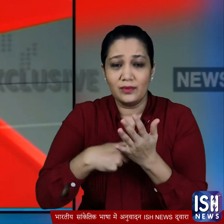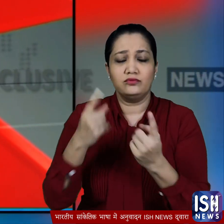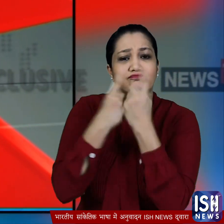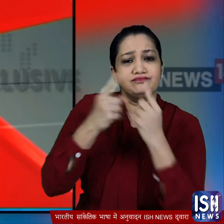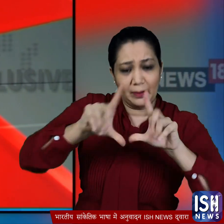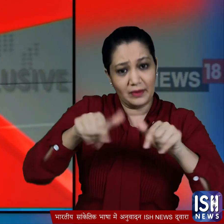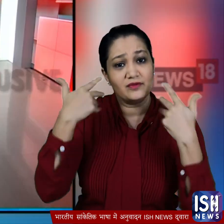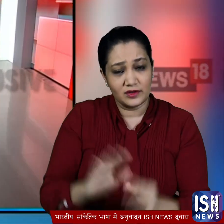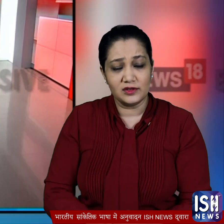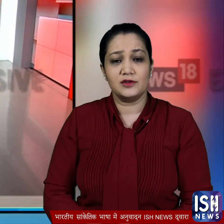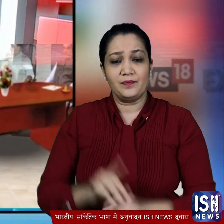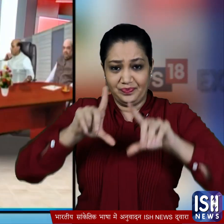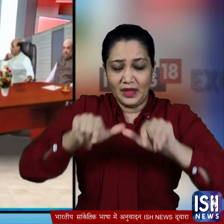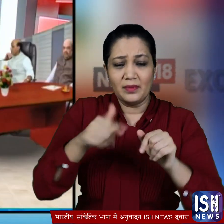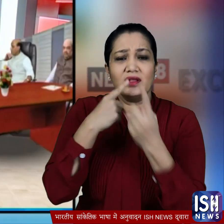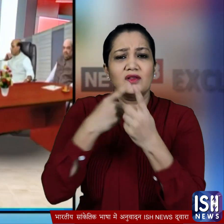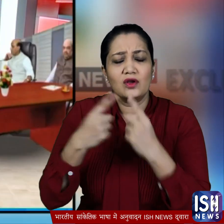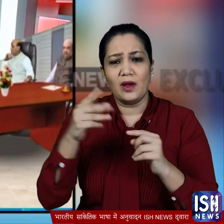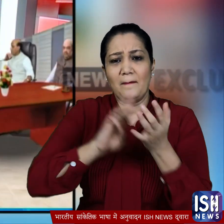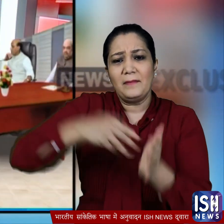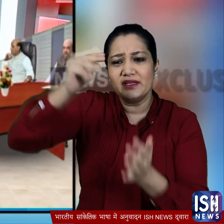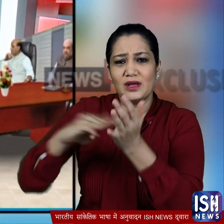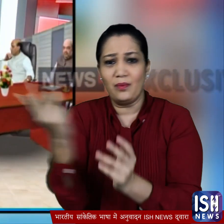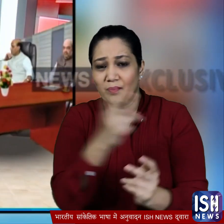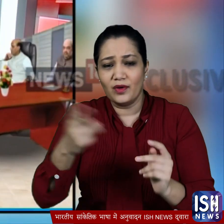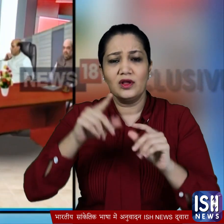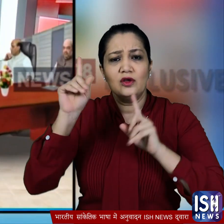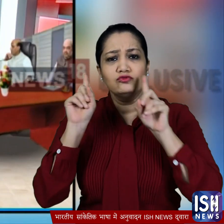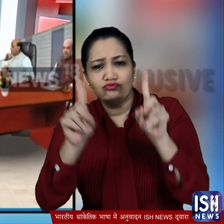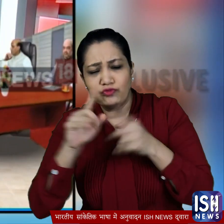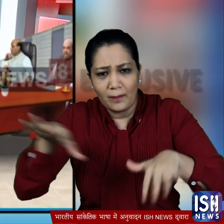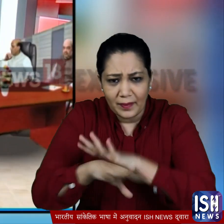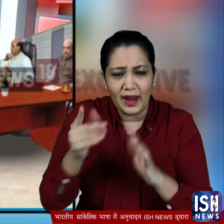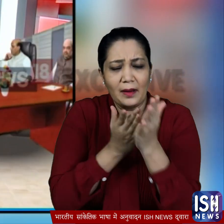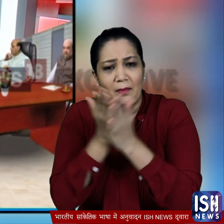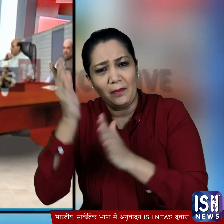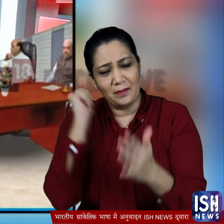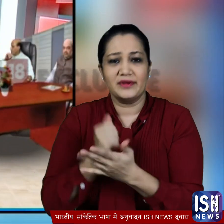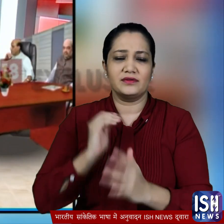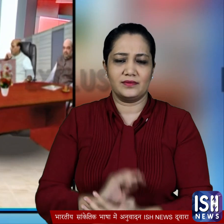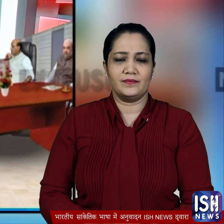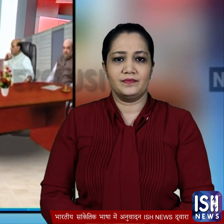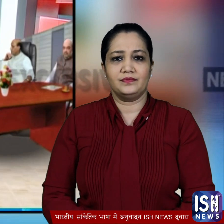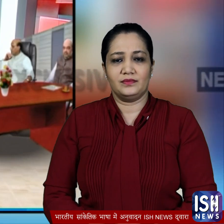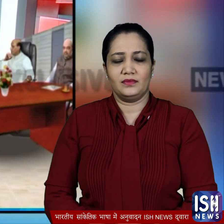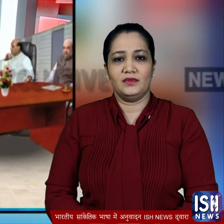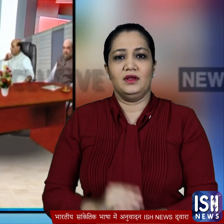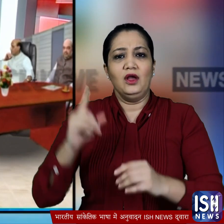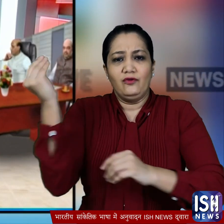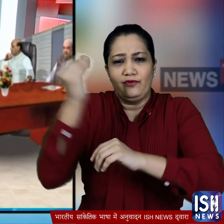है कि इस बैठक में उन्होंने अपने मंत्रियों के साथ नई ड्रोन नीती को सही दिशा देने पर चर्चा की वैसे इस मामले में पिछले कई